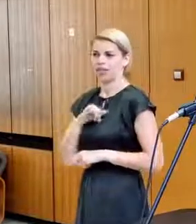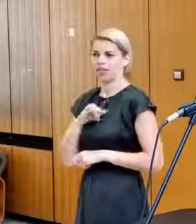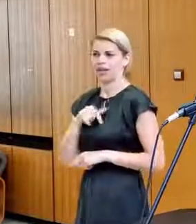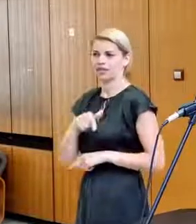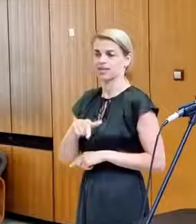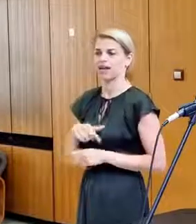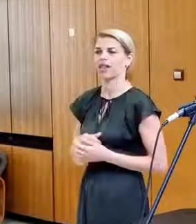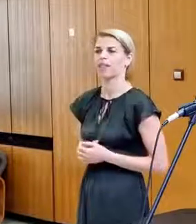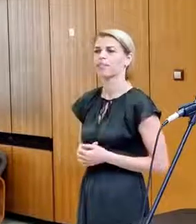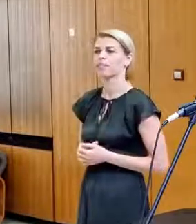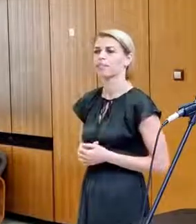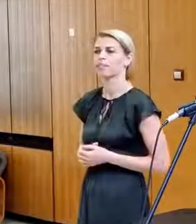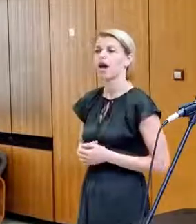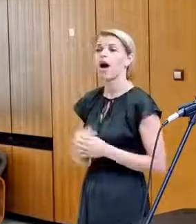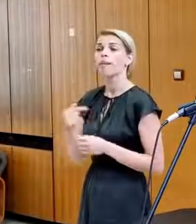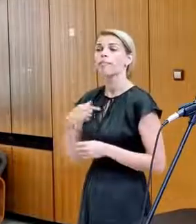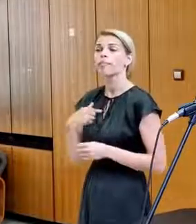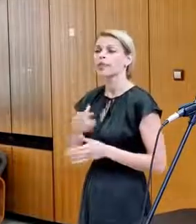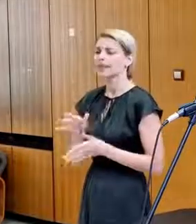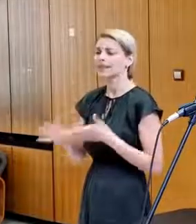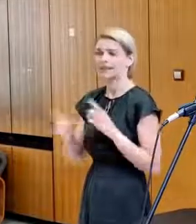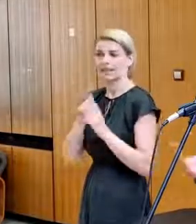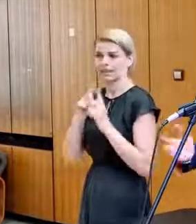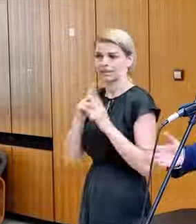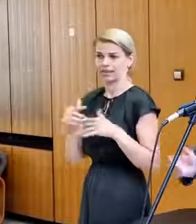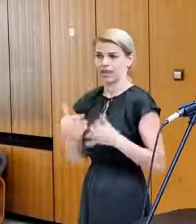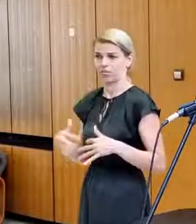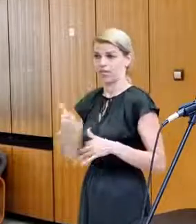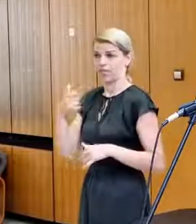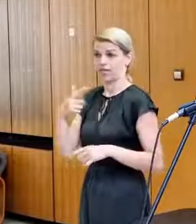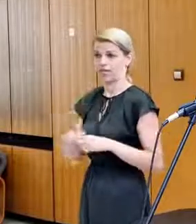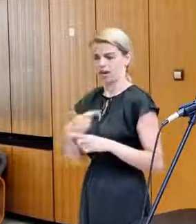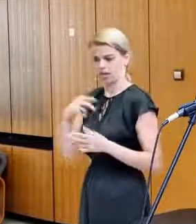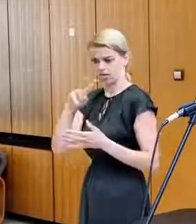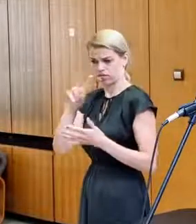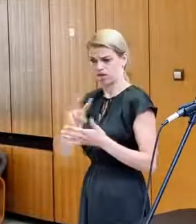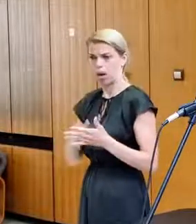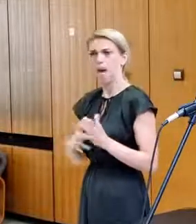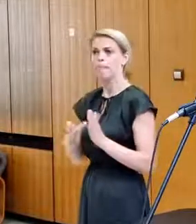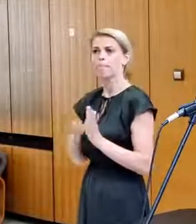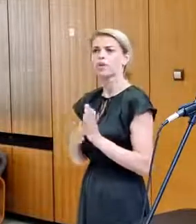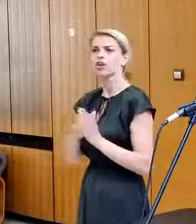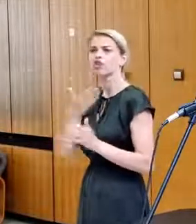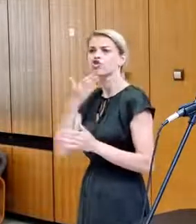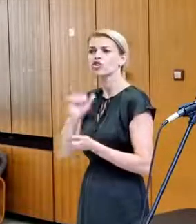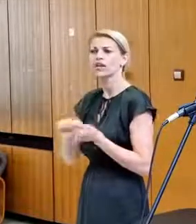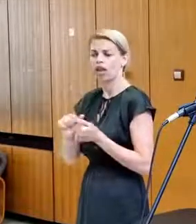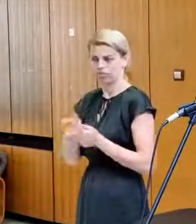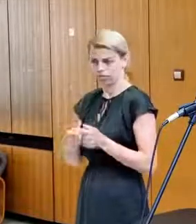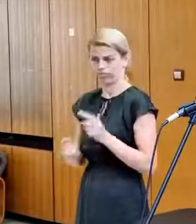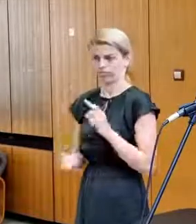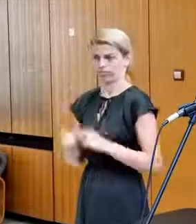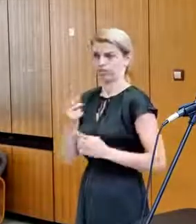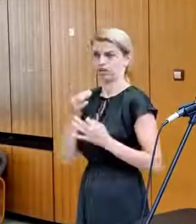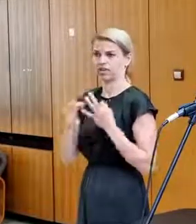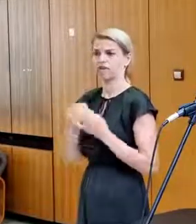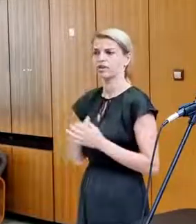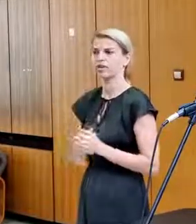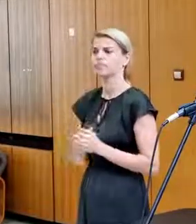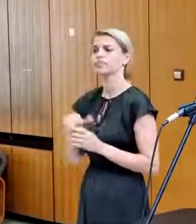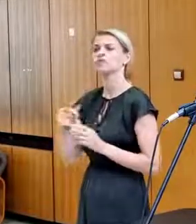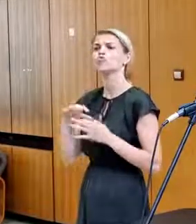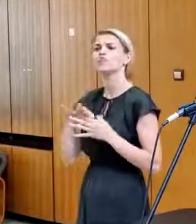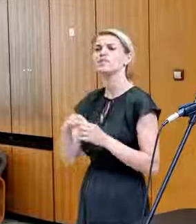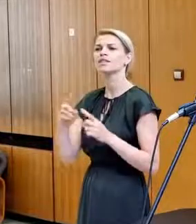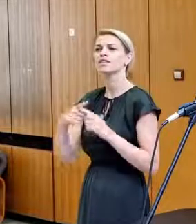tejto polohy. My naozaj o tom sme nikdy nerokovali. Prvý kres, keď som o tom počul, bolo, keď som si prečtal monitoring Českej tlače. Ešte k tým T-72 k